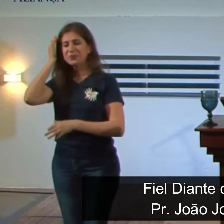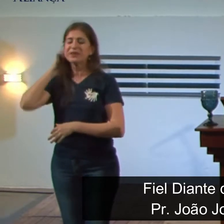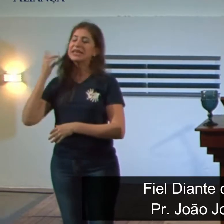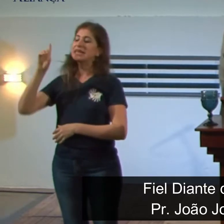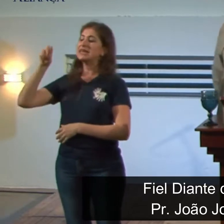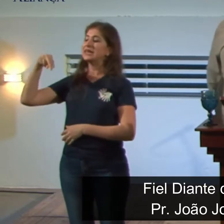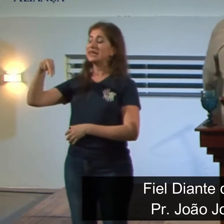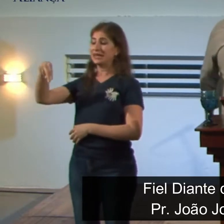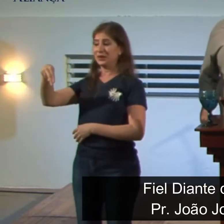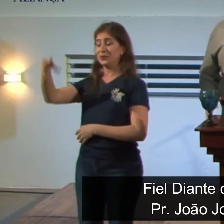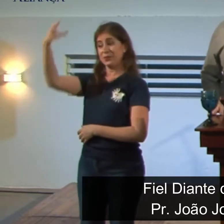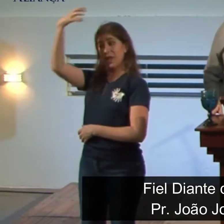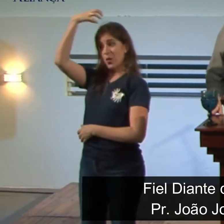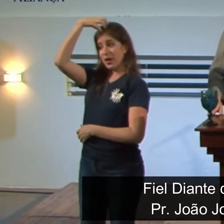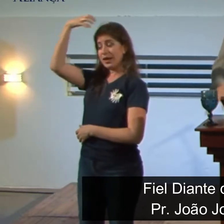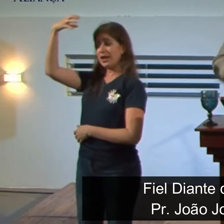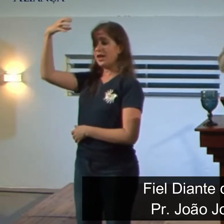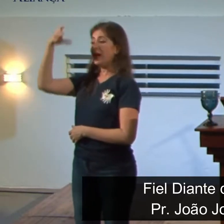Dário,